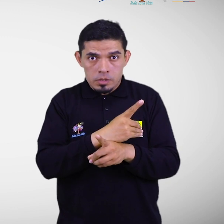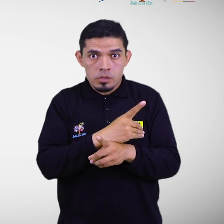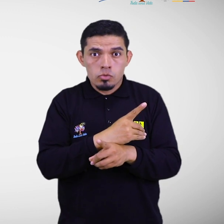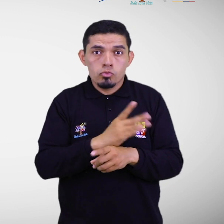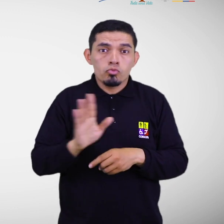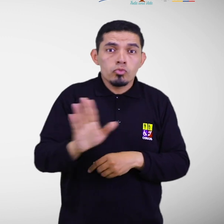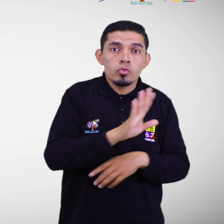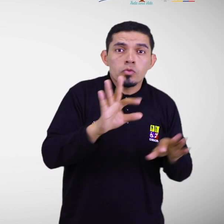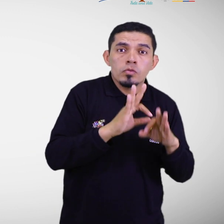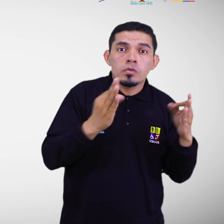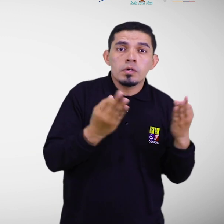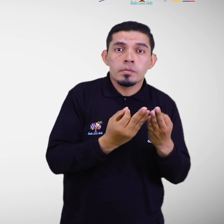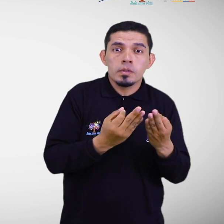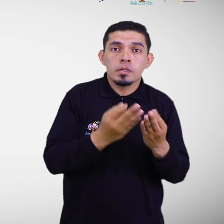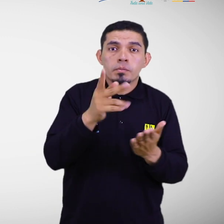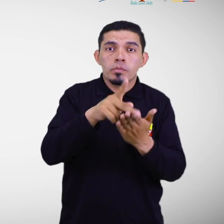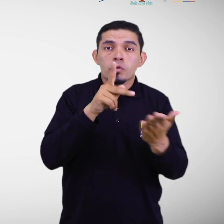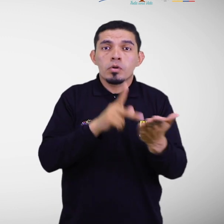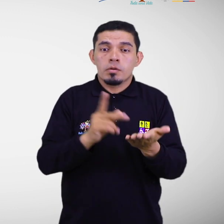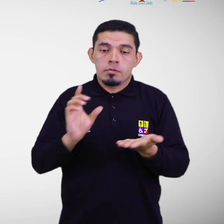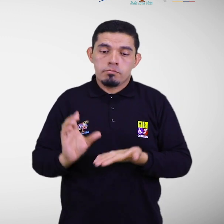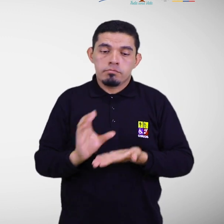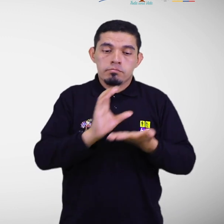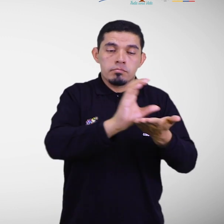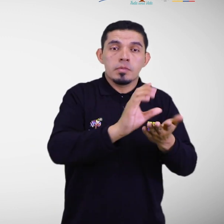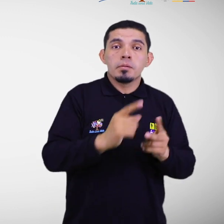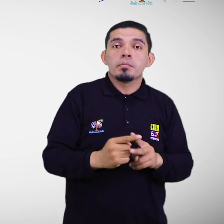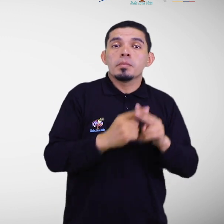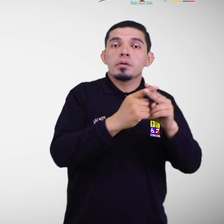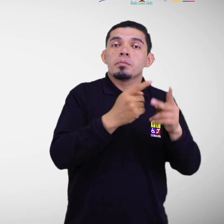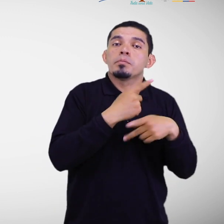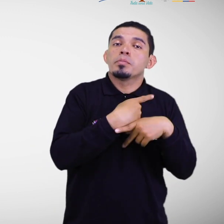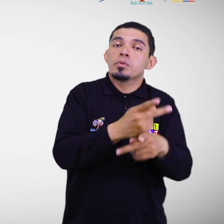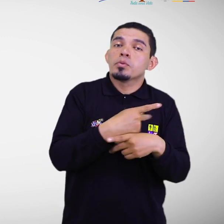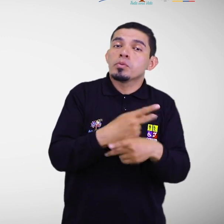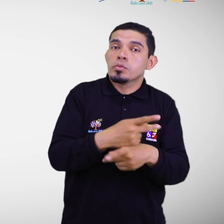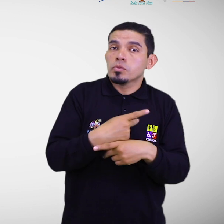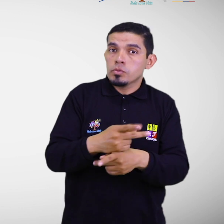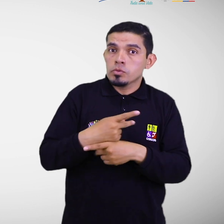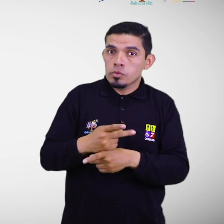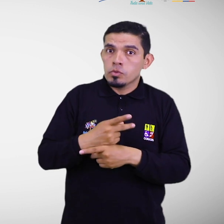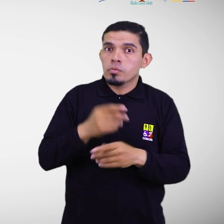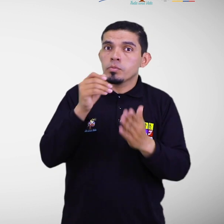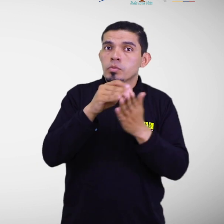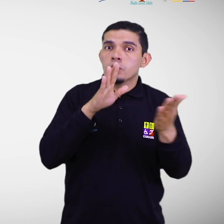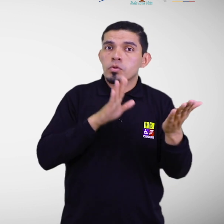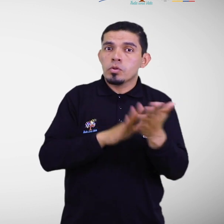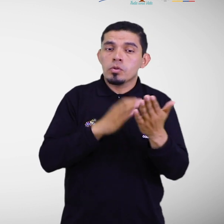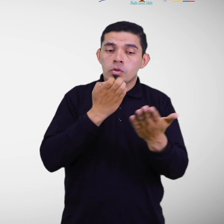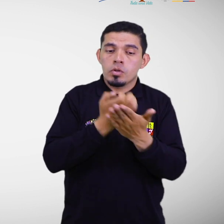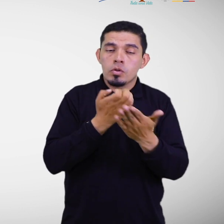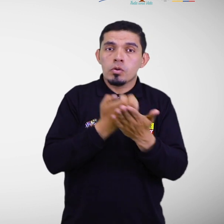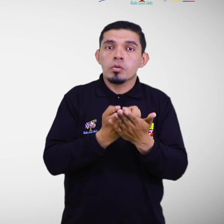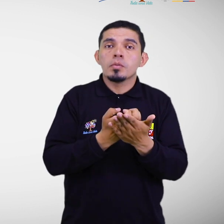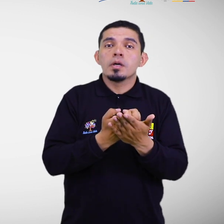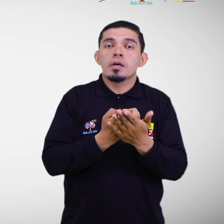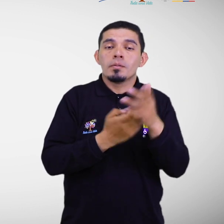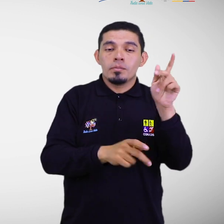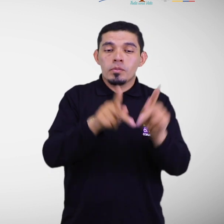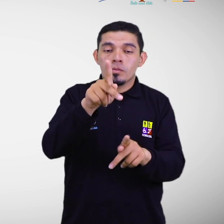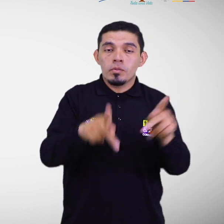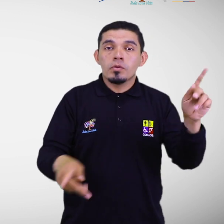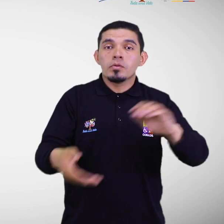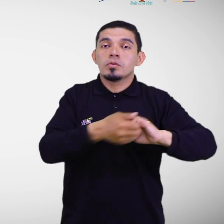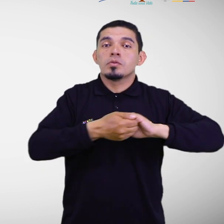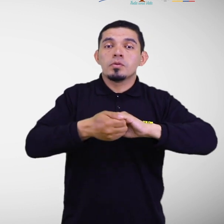y sus familias a los programas de reactivación del sistema productivo, a través de los proyectos de economía popular y solidaria.